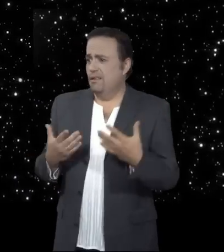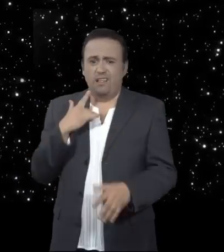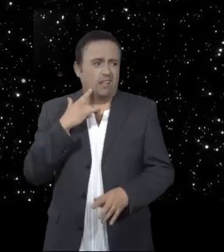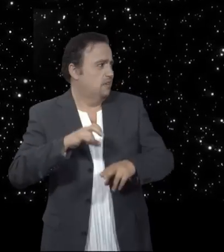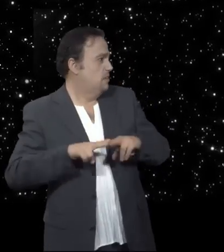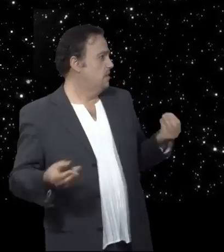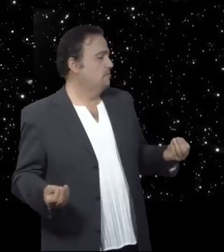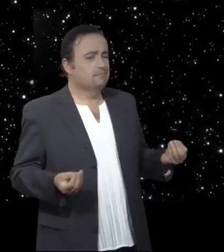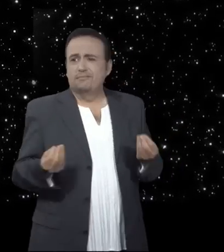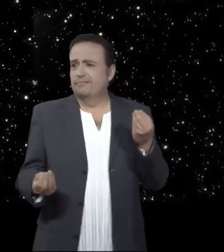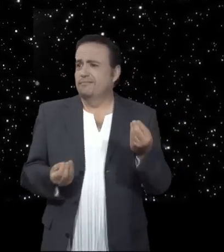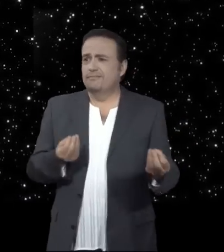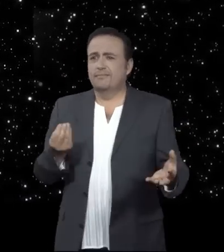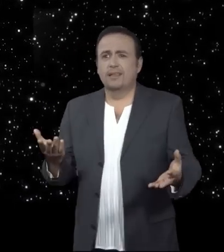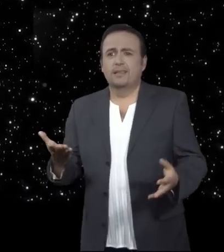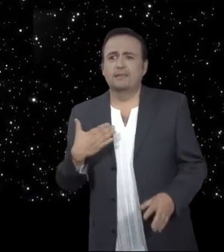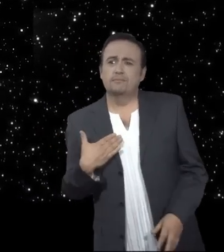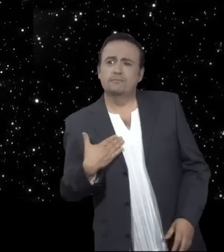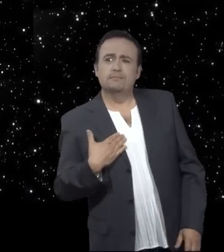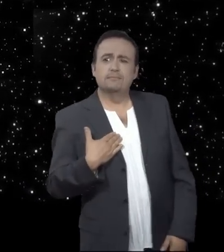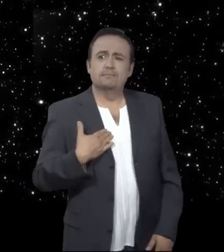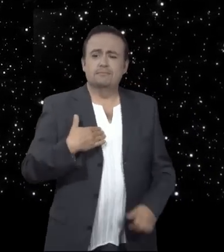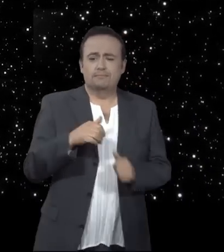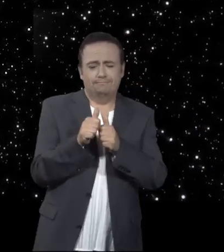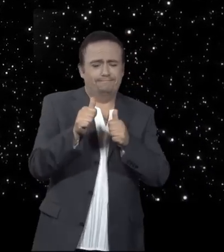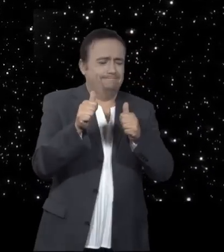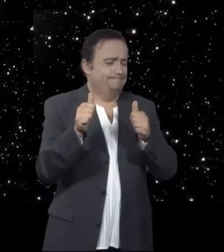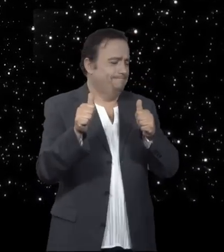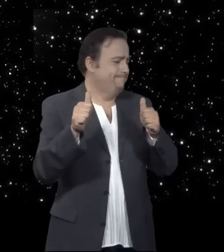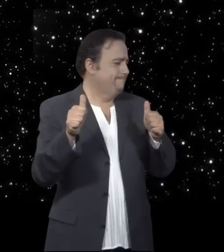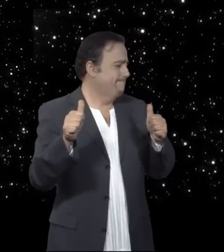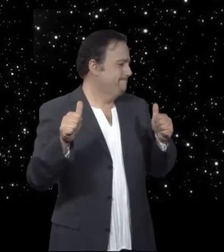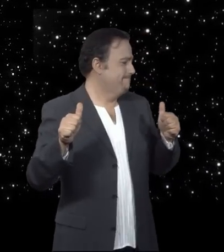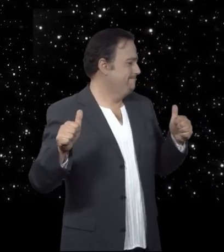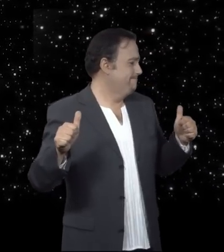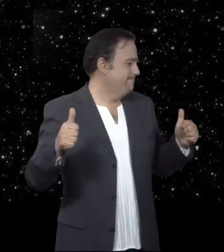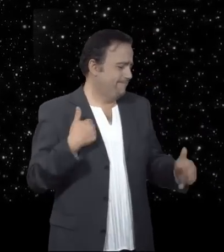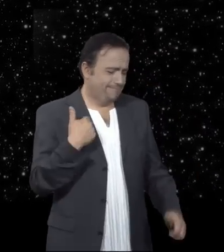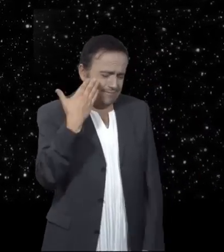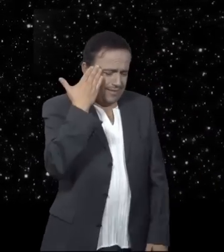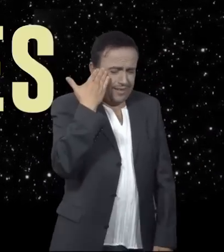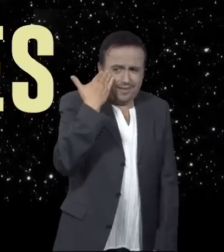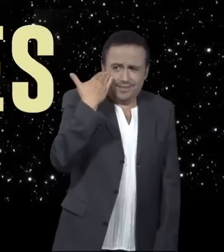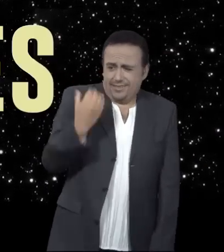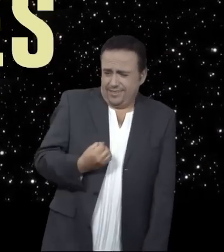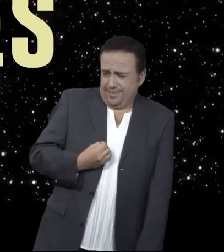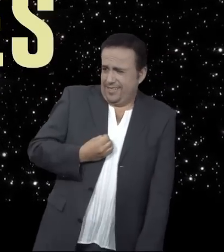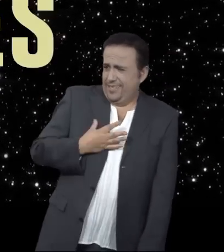Cada paso que doy me aleja más de ti, yo no sé lo que me hace sentir